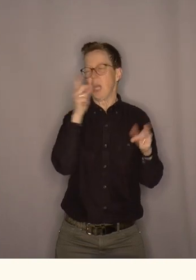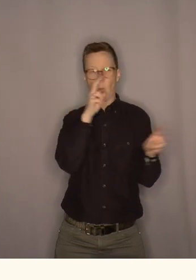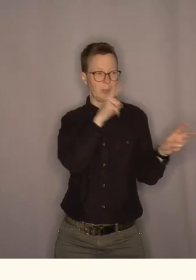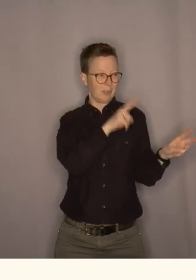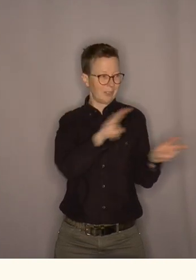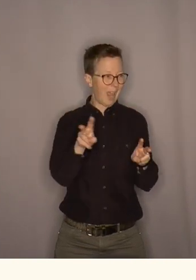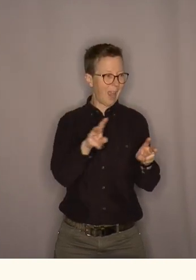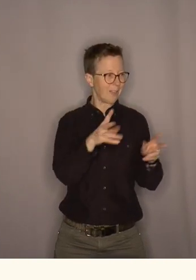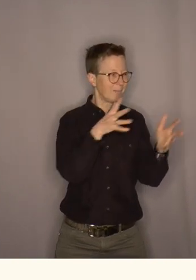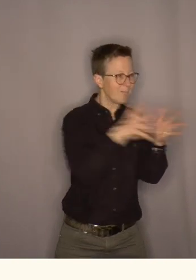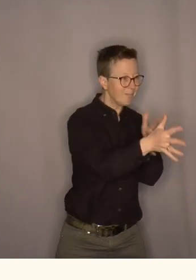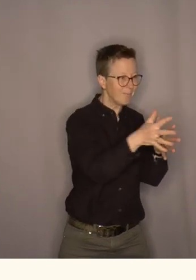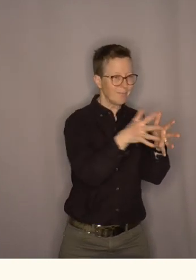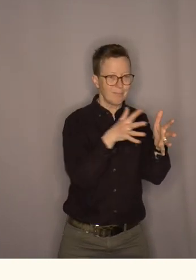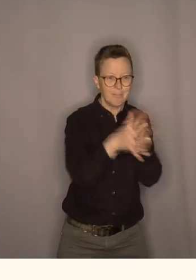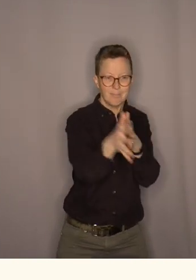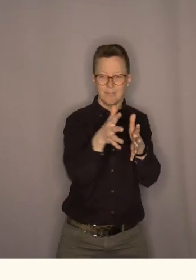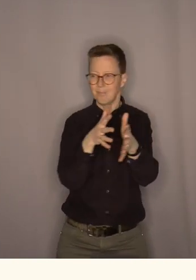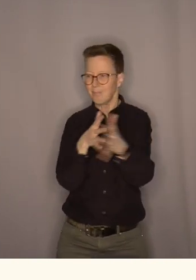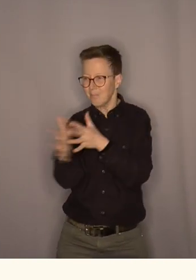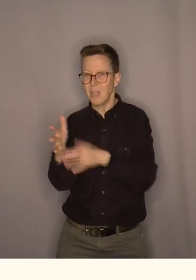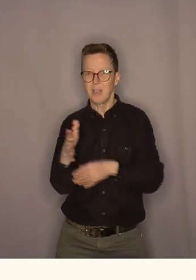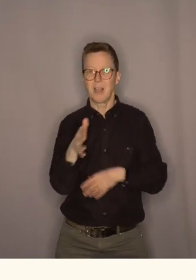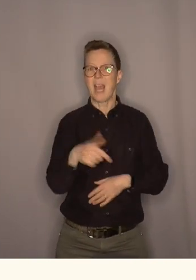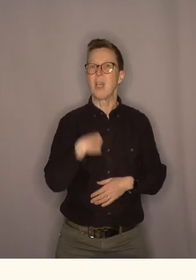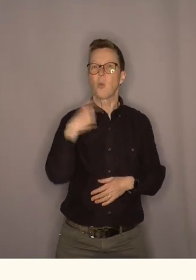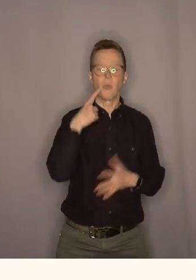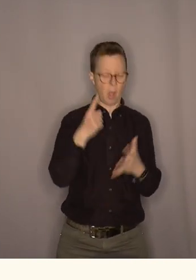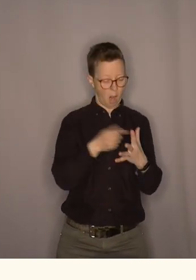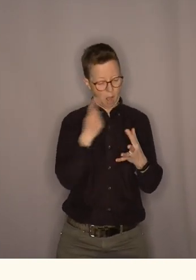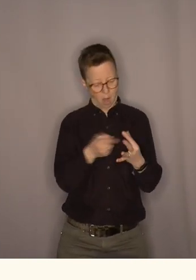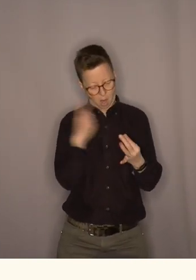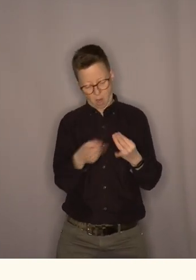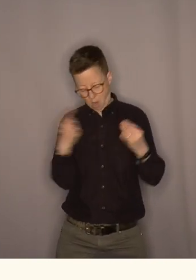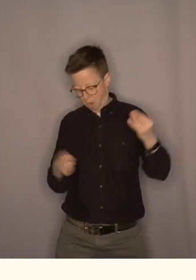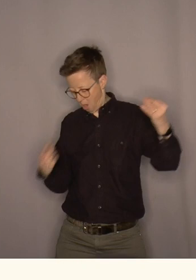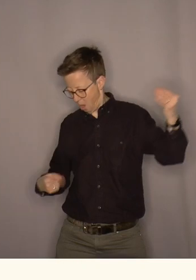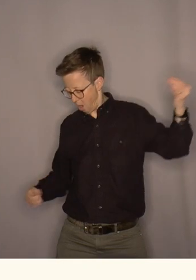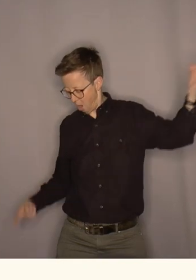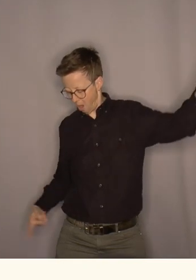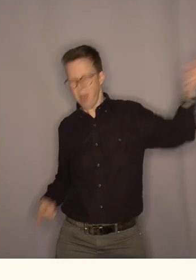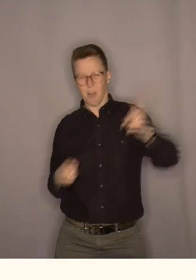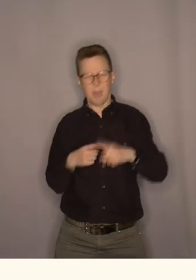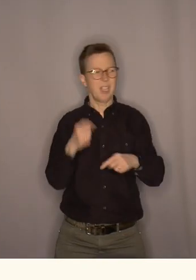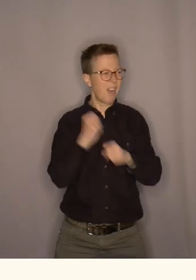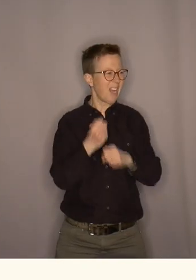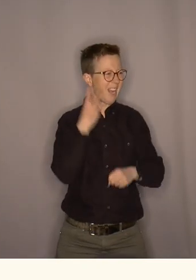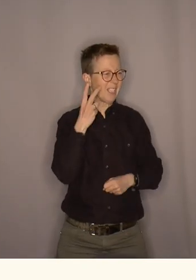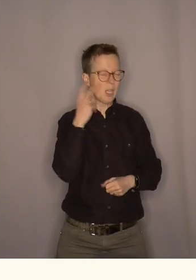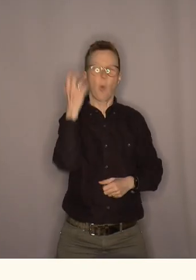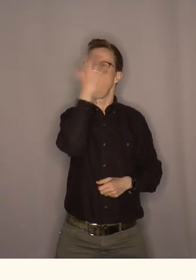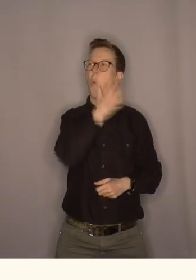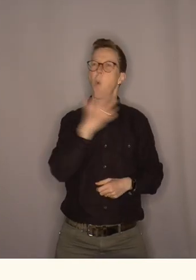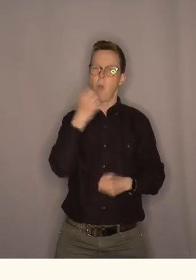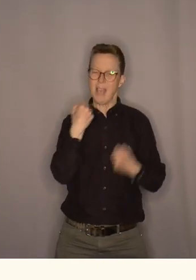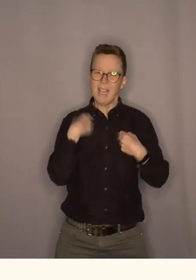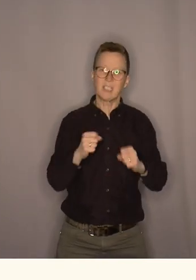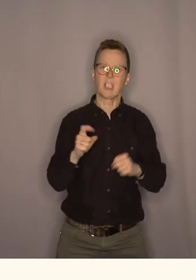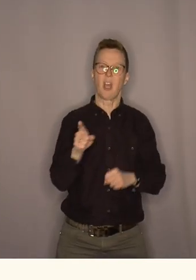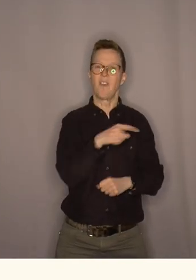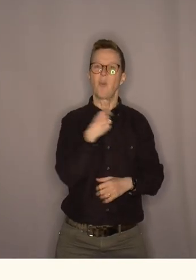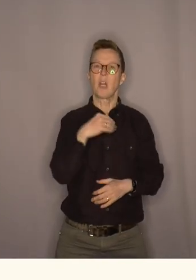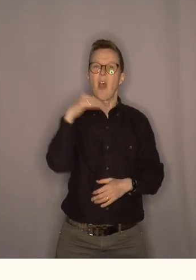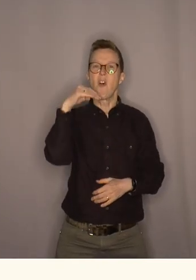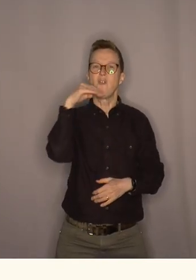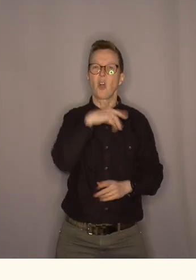de gjennomslagene som dere får jeg kunne brukt hele talen min til å remse det opp men det er en fantastisk innsats som våre folkevalgte gjør i